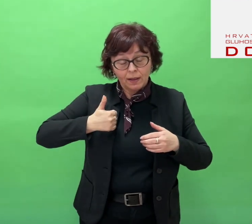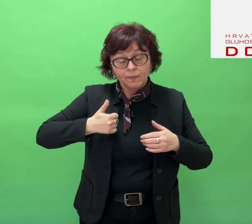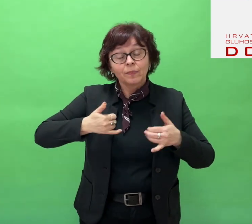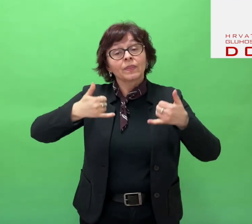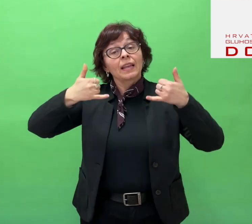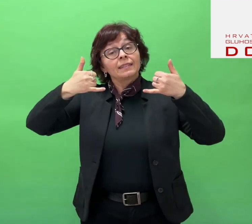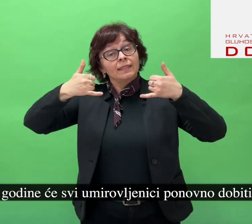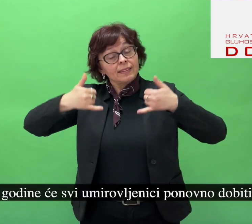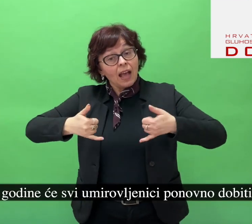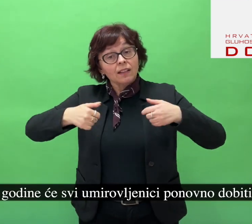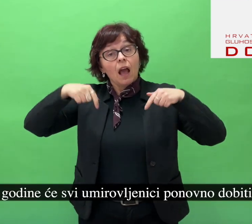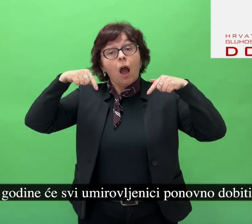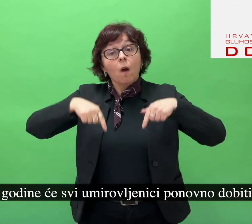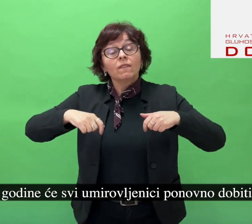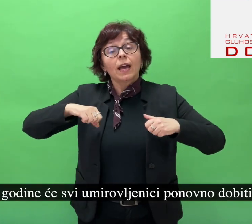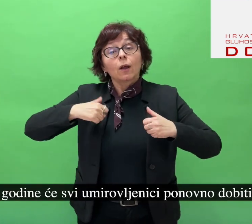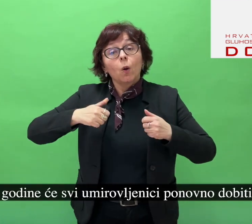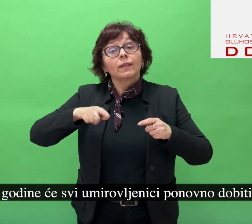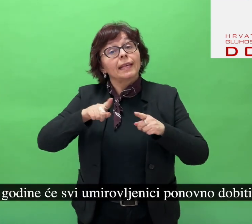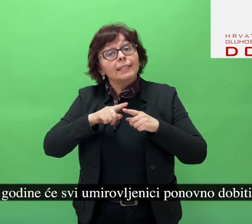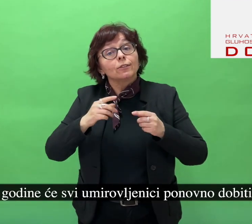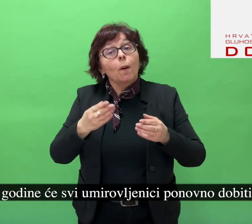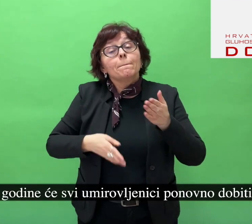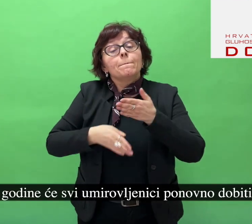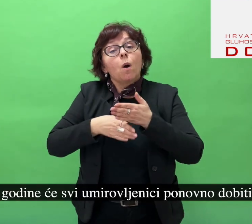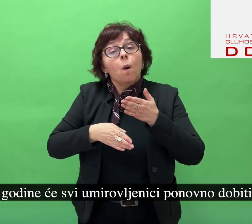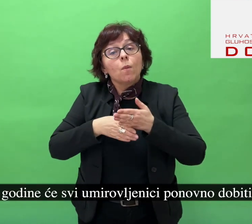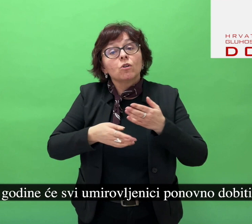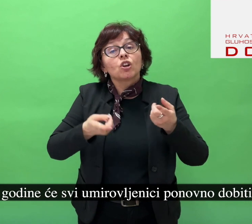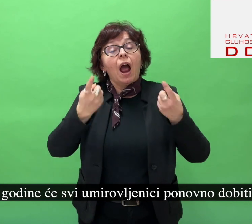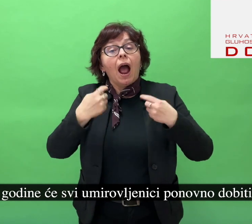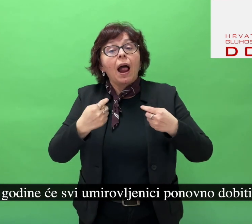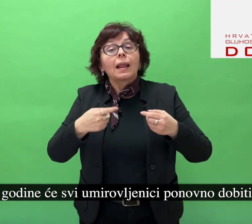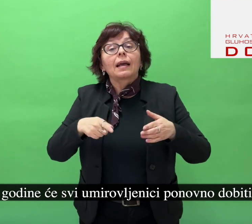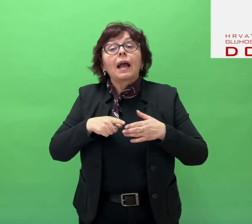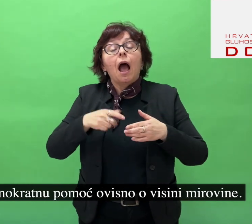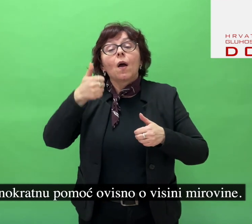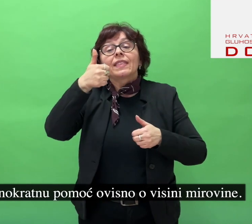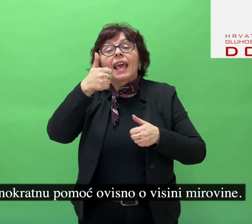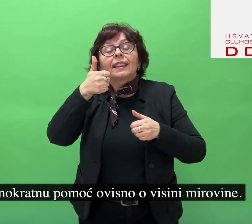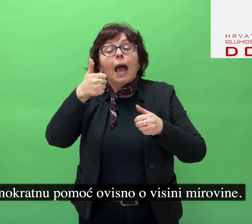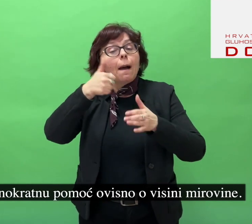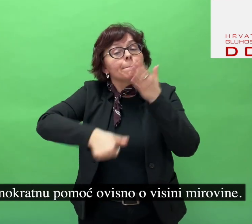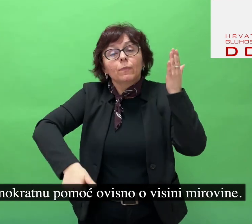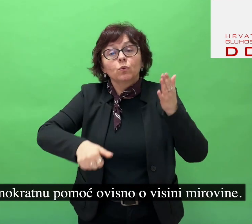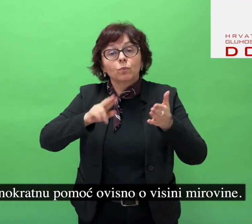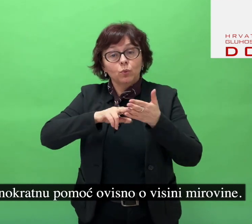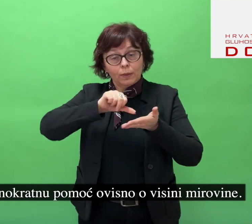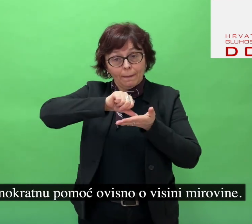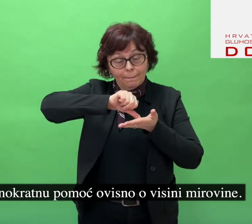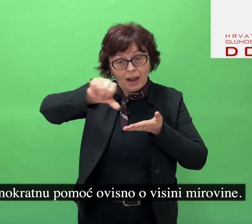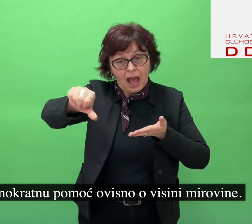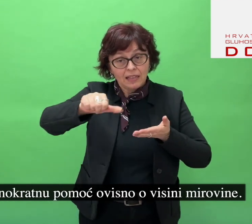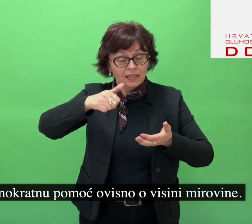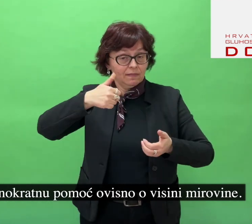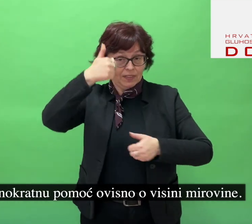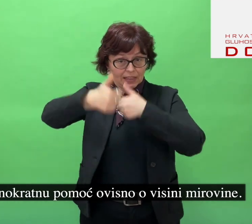Ove godine će svi umirovljenici ponovno dobiti jednokratnu pomoć ovisno o